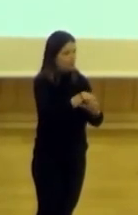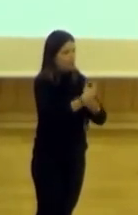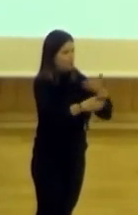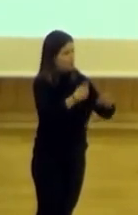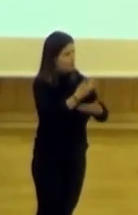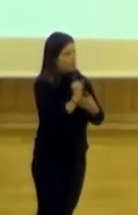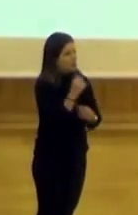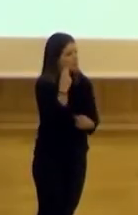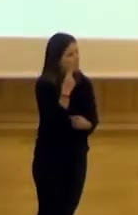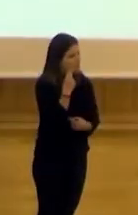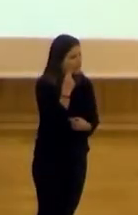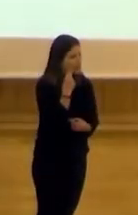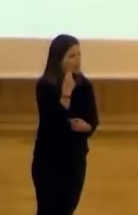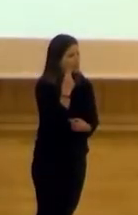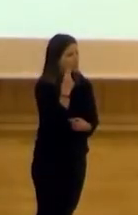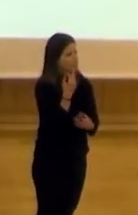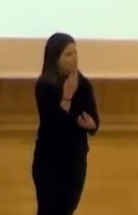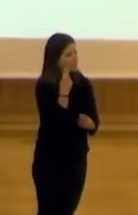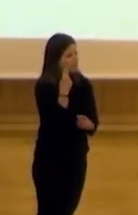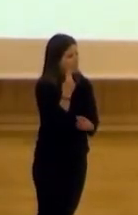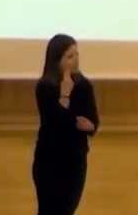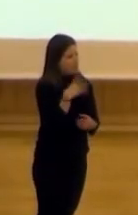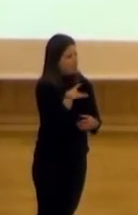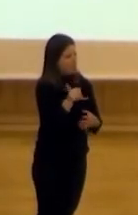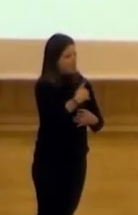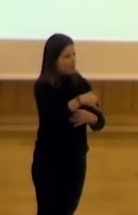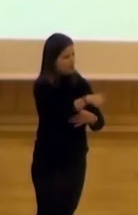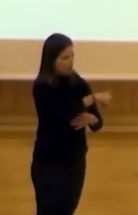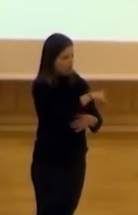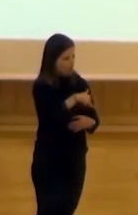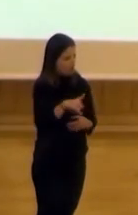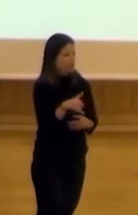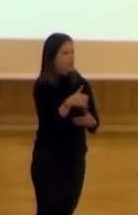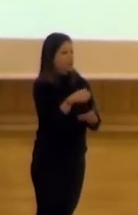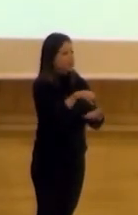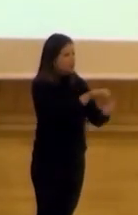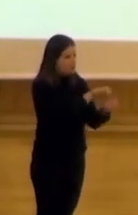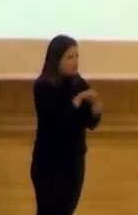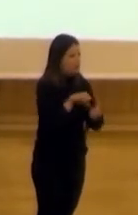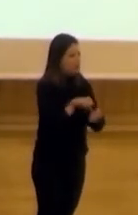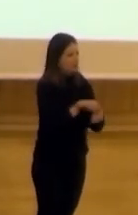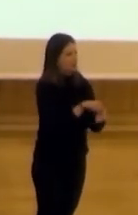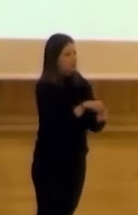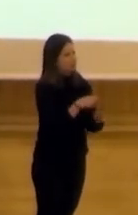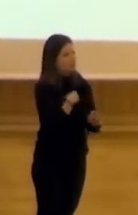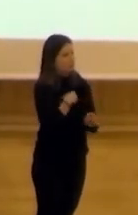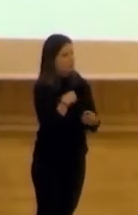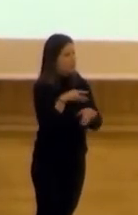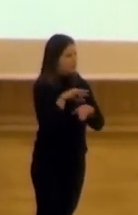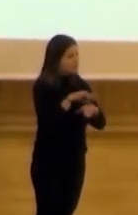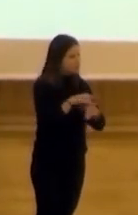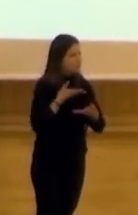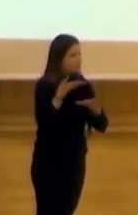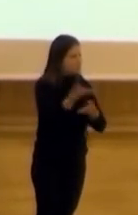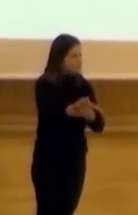de lo que tiene miedo es básicamente de que se los manipule. Es decir, la ciudadanía piensa, sobre todo las asociaciones, me vuelven a invitar para que yo